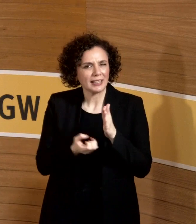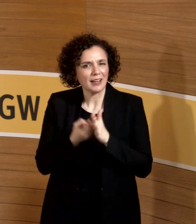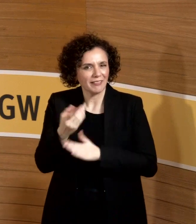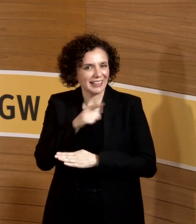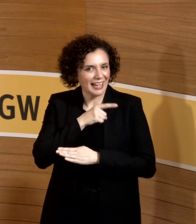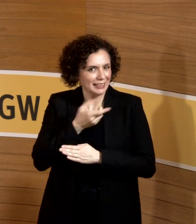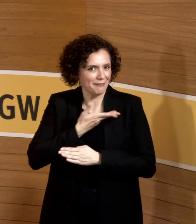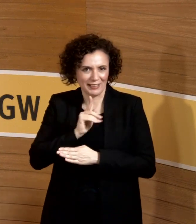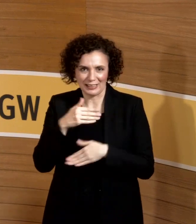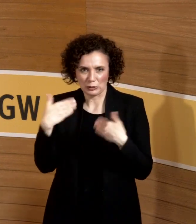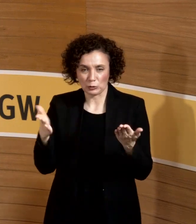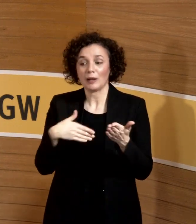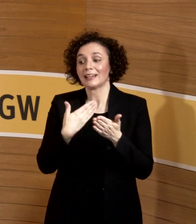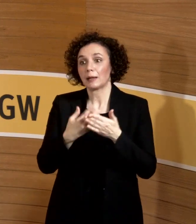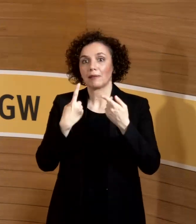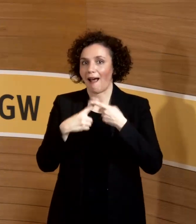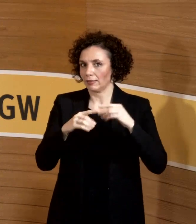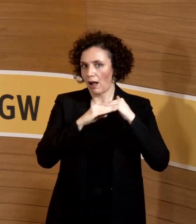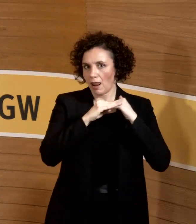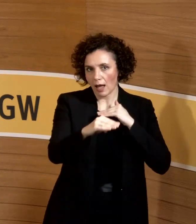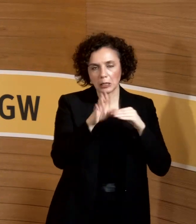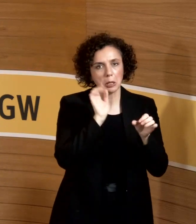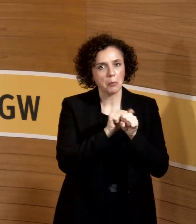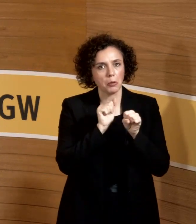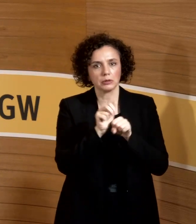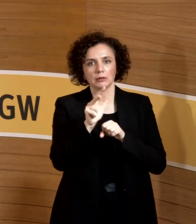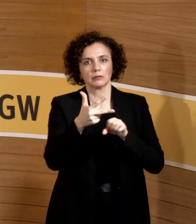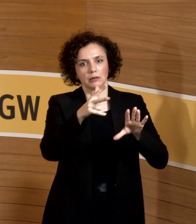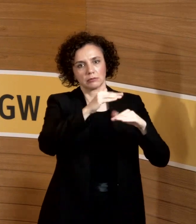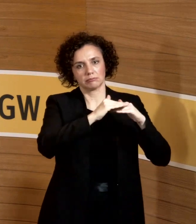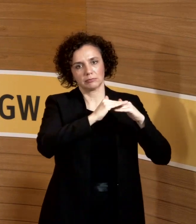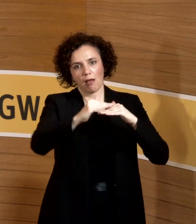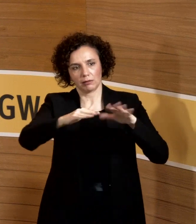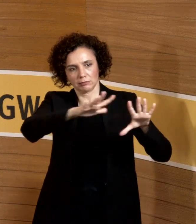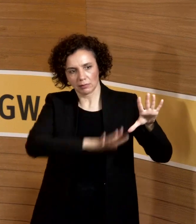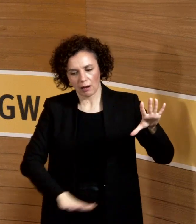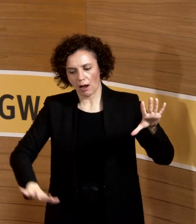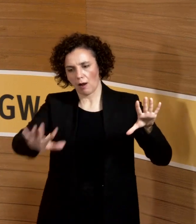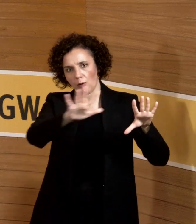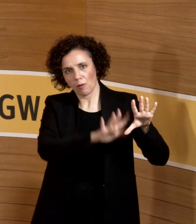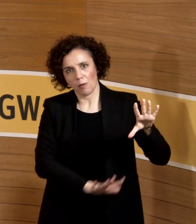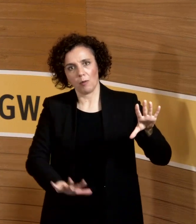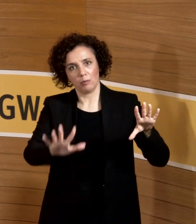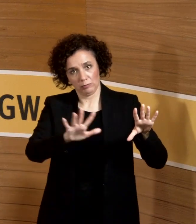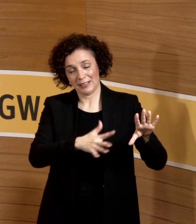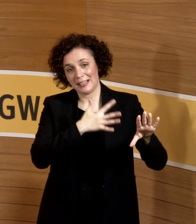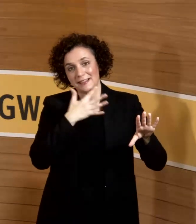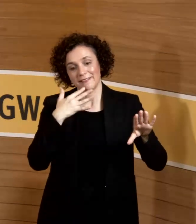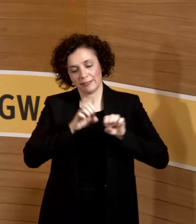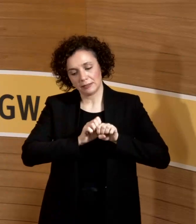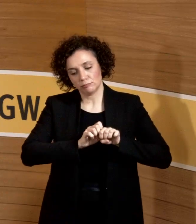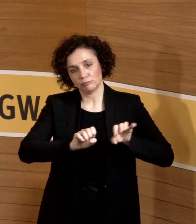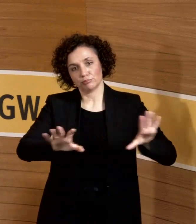andere Länder aus dem Drittlandraum sozusagen, die eine hohe Durchseuchung haben bei jungen